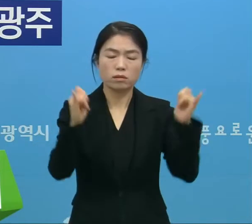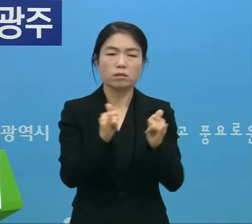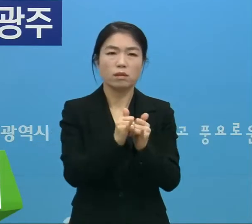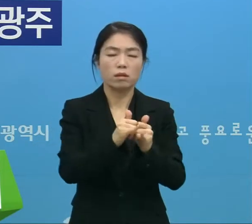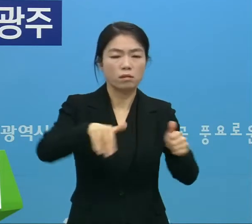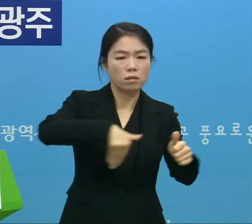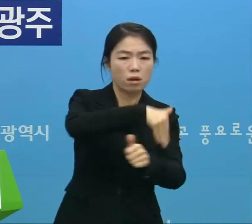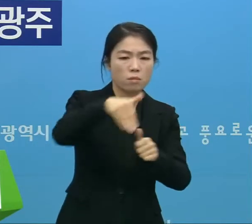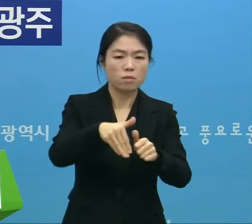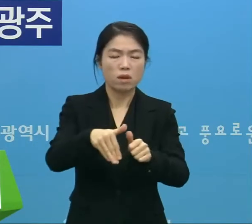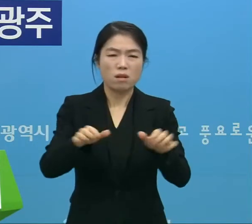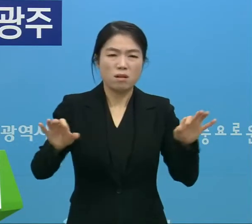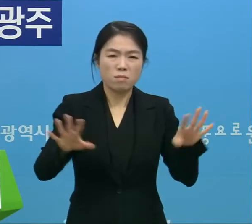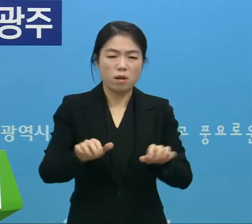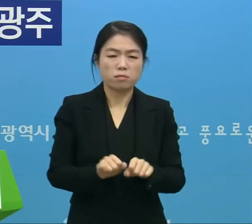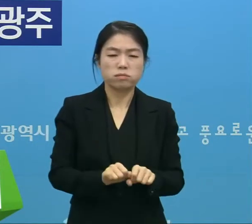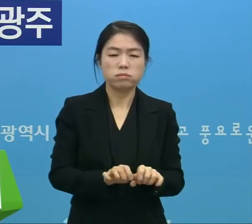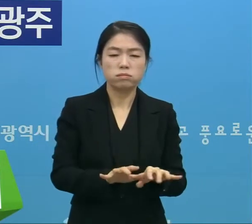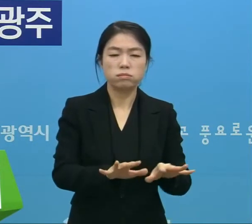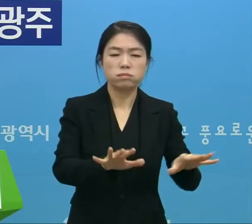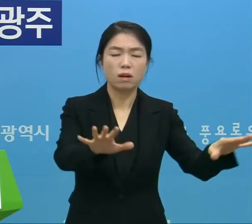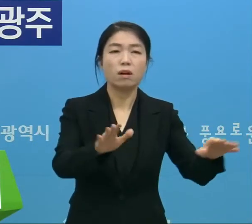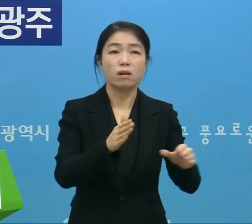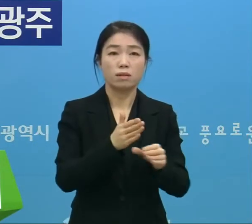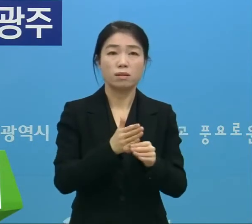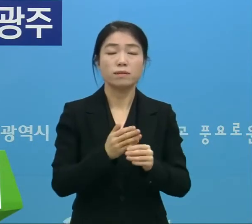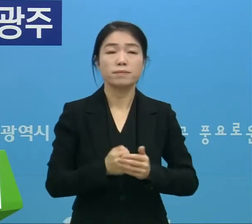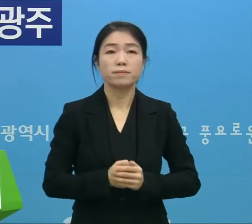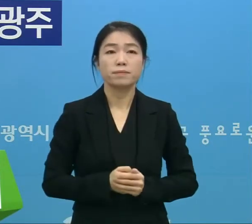빠르게 감염이 확산되고 있습니다.